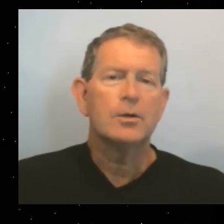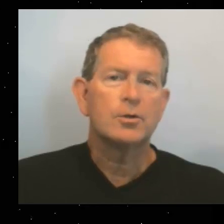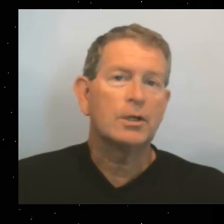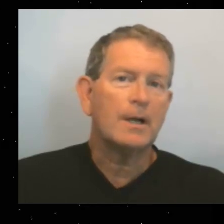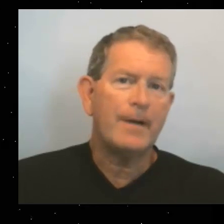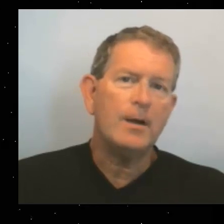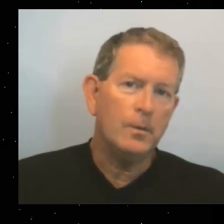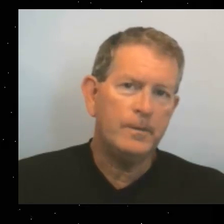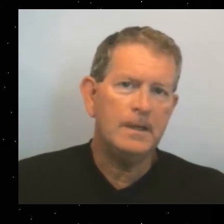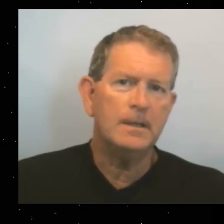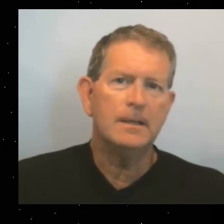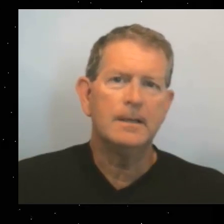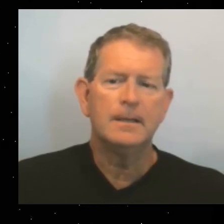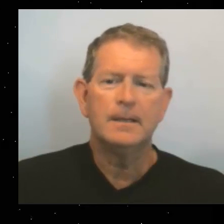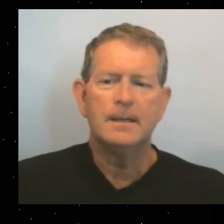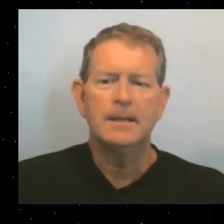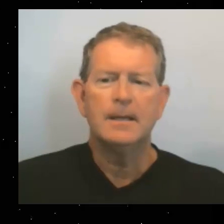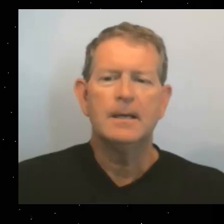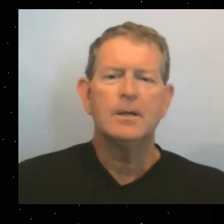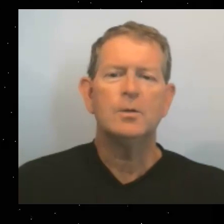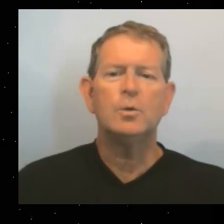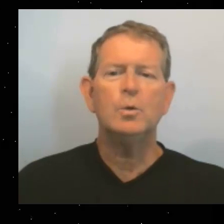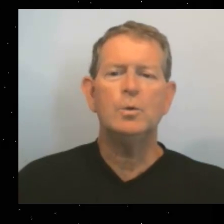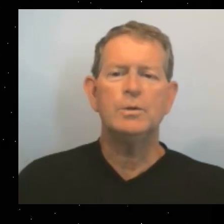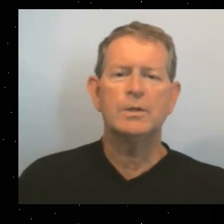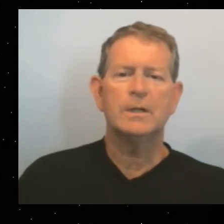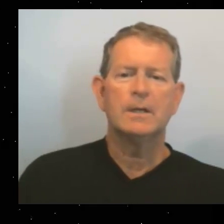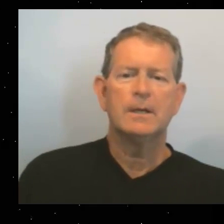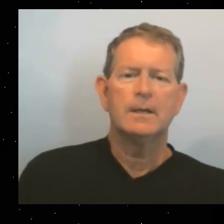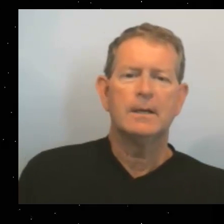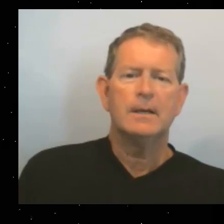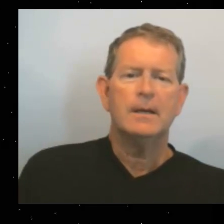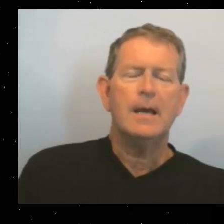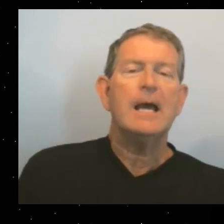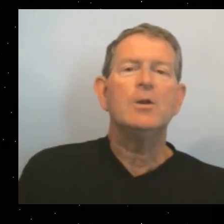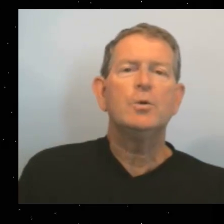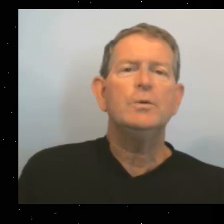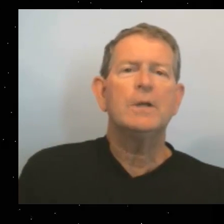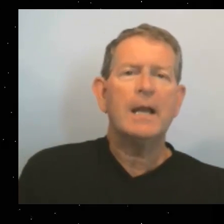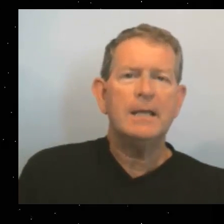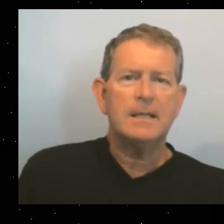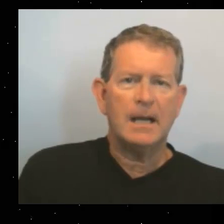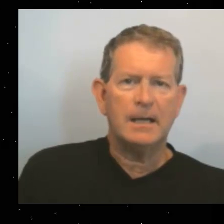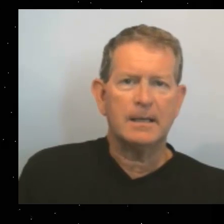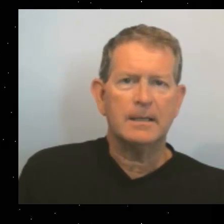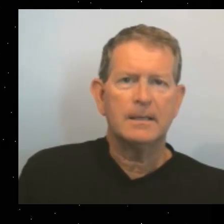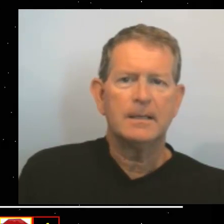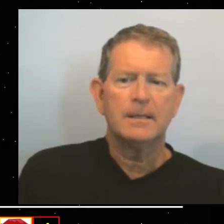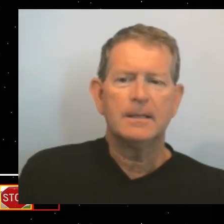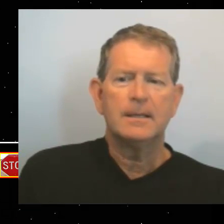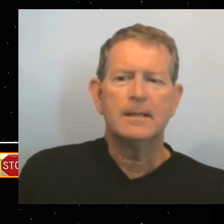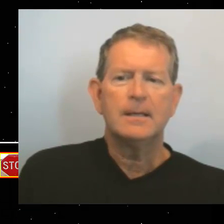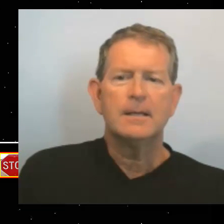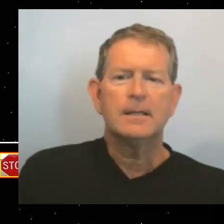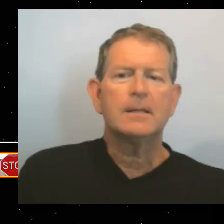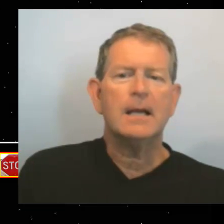Je travaille en ville. 12 Elle joue de la guitare.